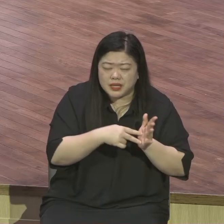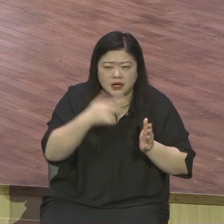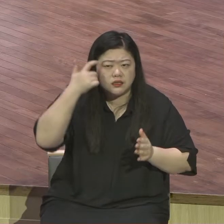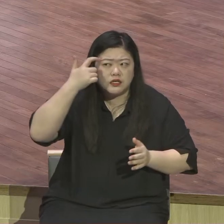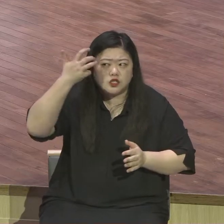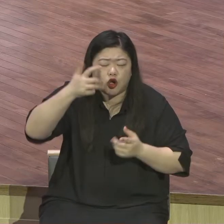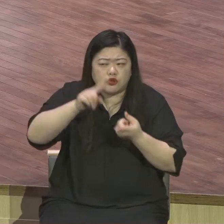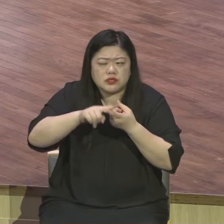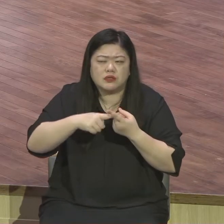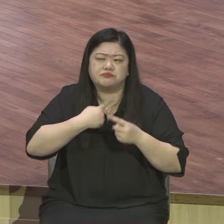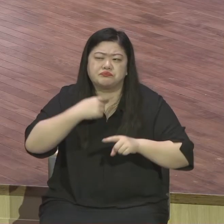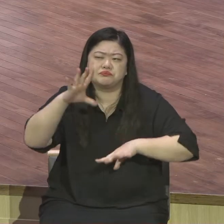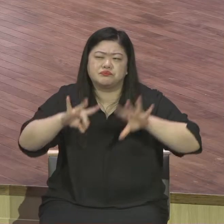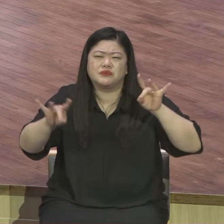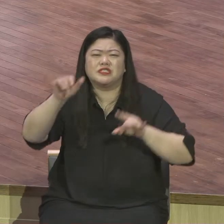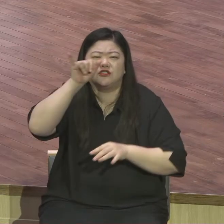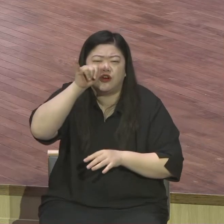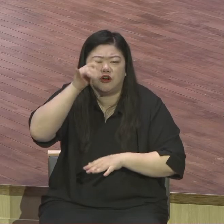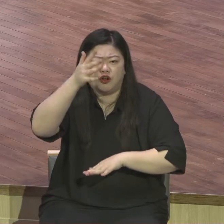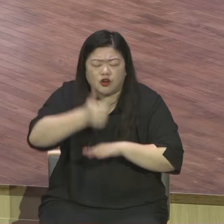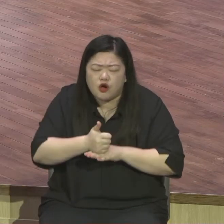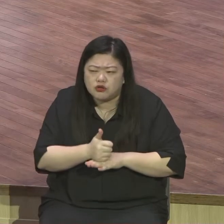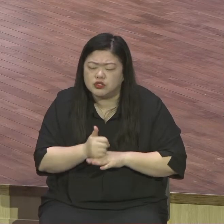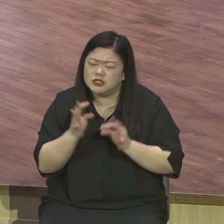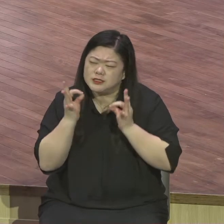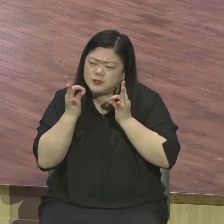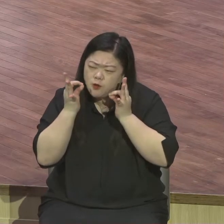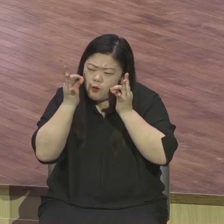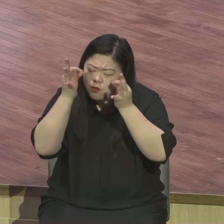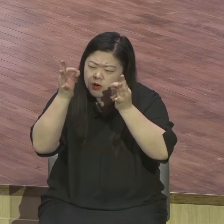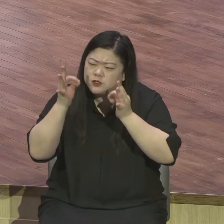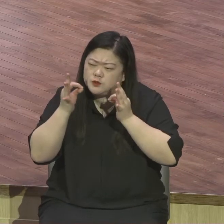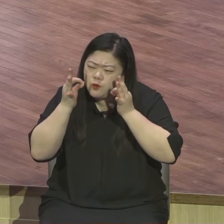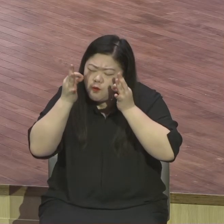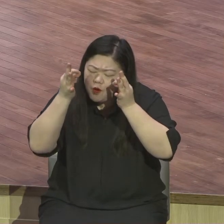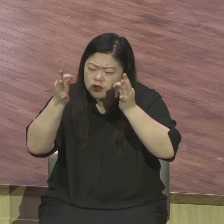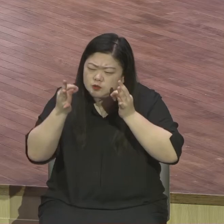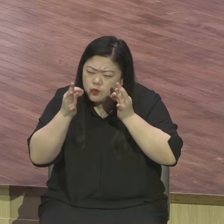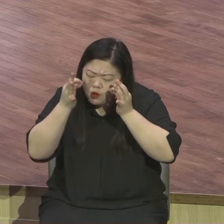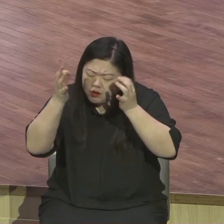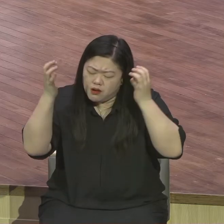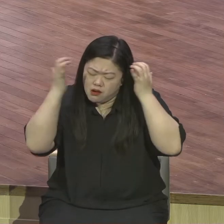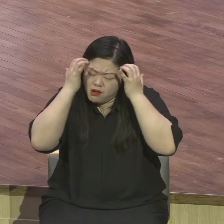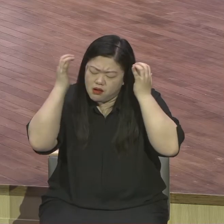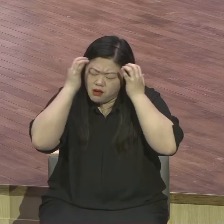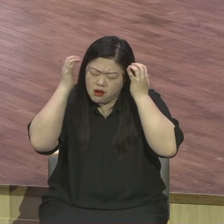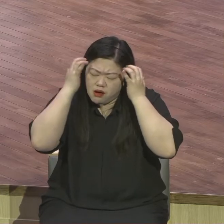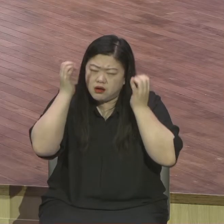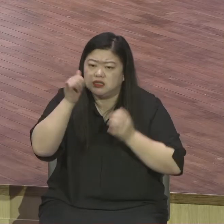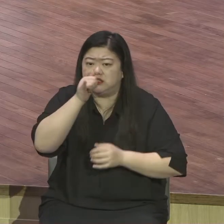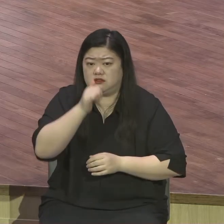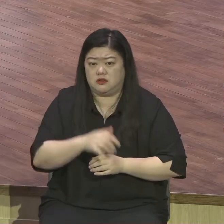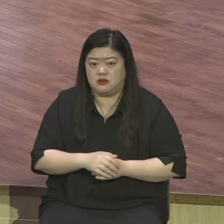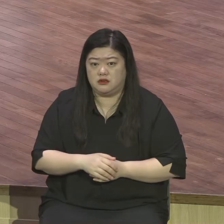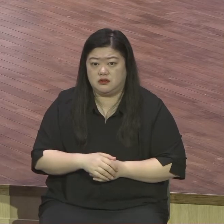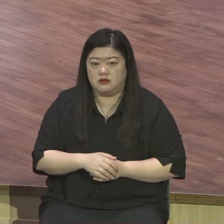그래서 종교생활은 힘듭니다 심지어 기독교